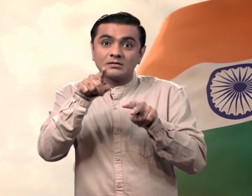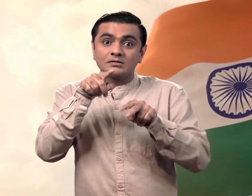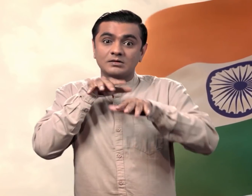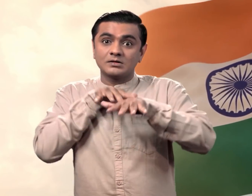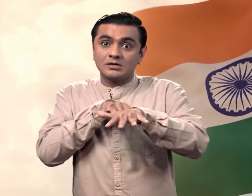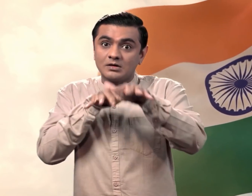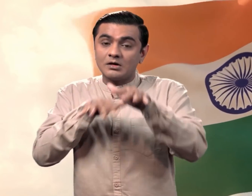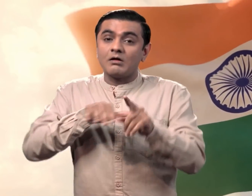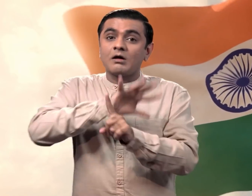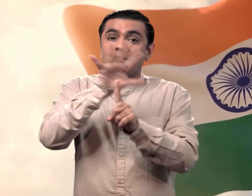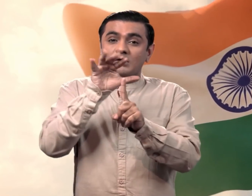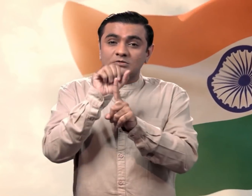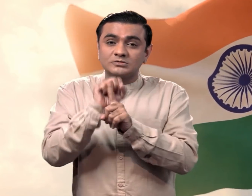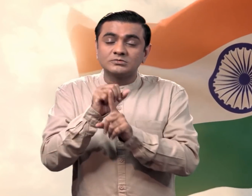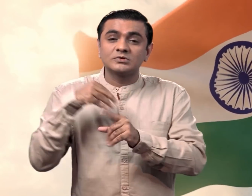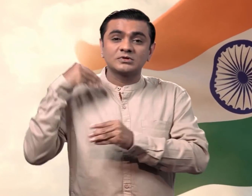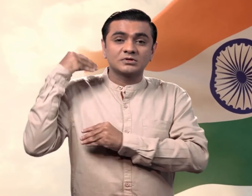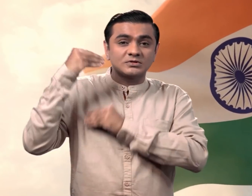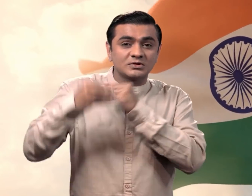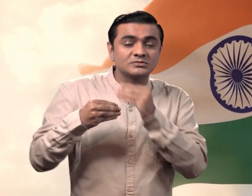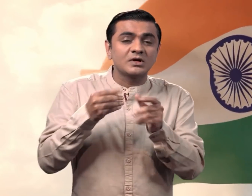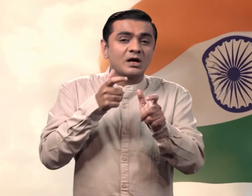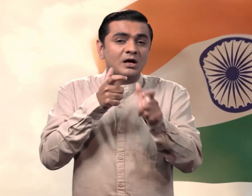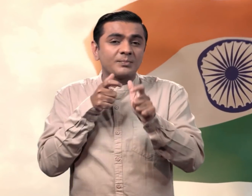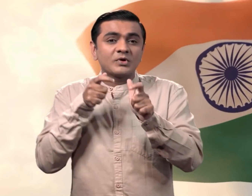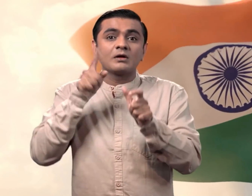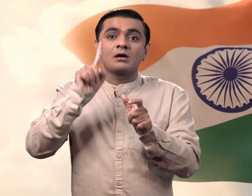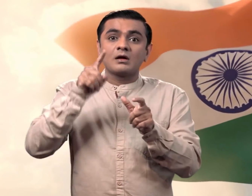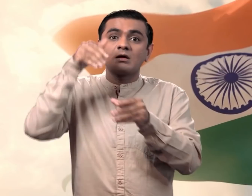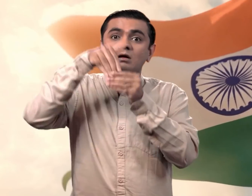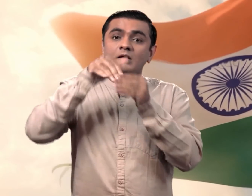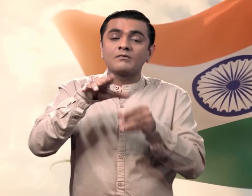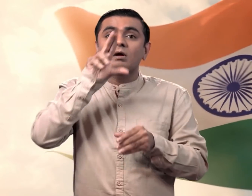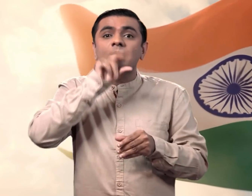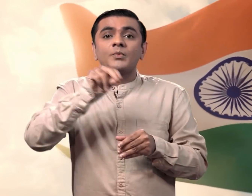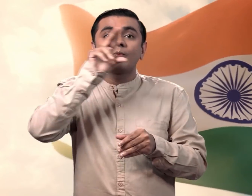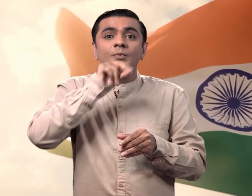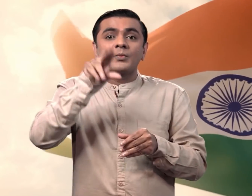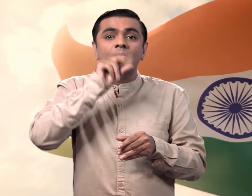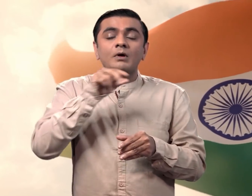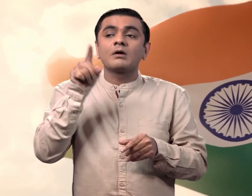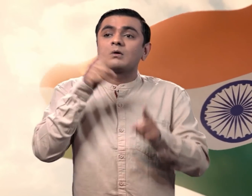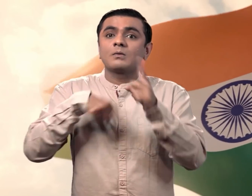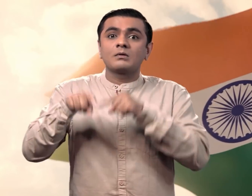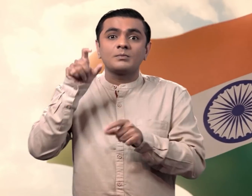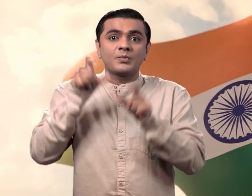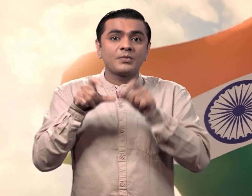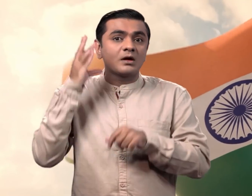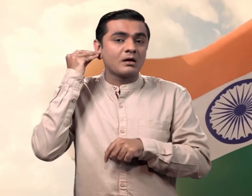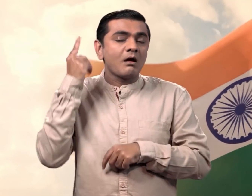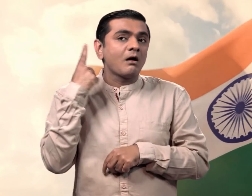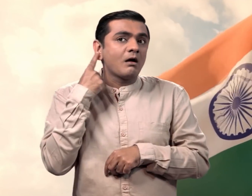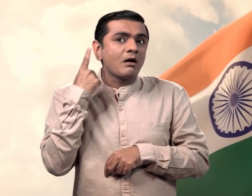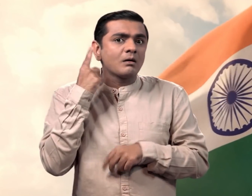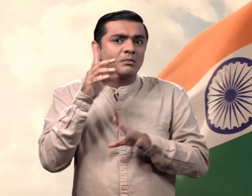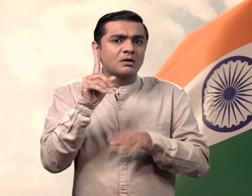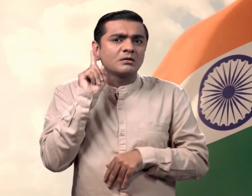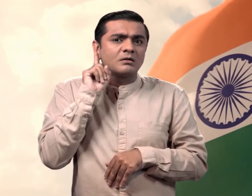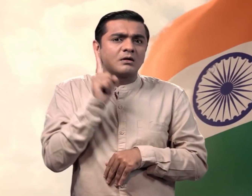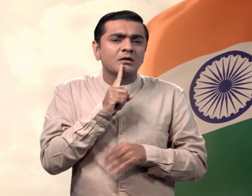परेड के दौरान चल रहे कारेकरम की व्याक्या करते हुए एक लाइफ कॉमेंटरी होती है सुनने वाले लोग इसे सुन सकते है लेकिन